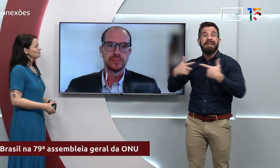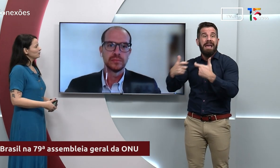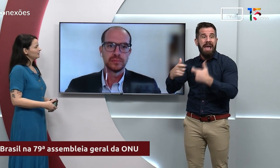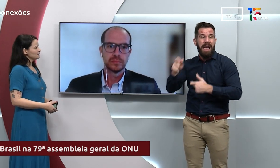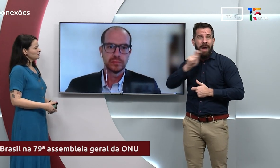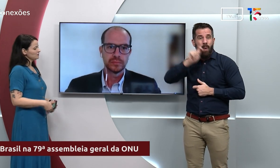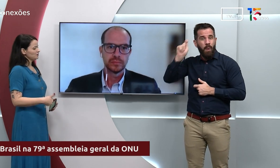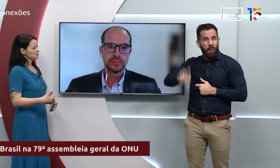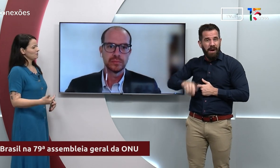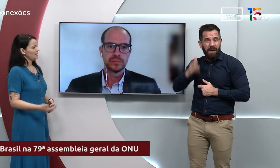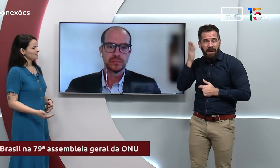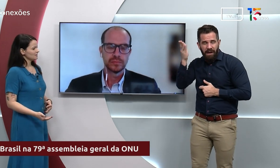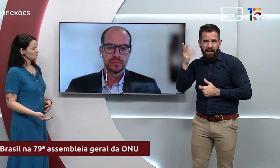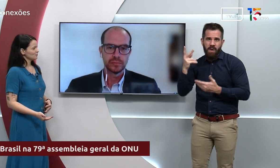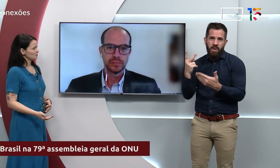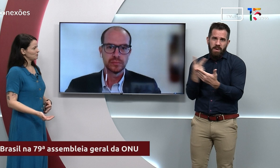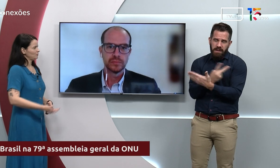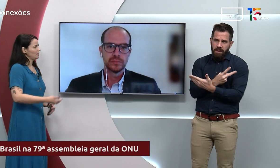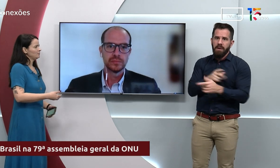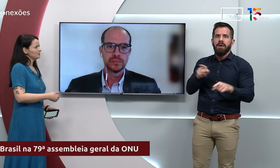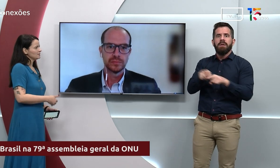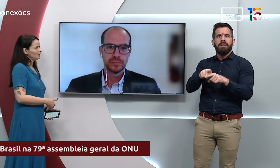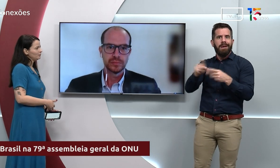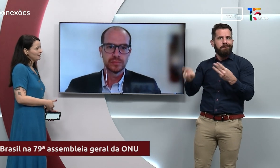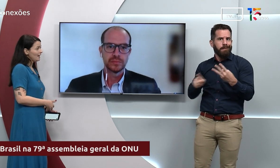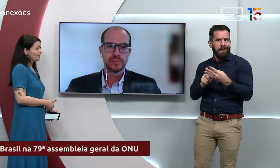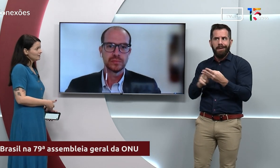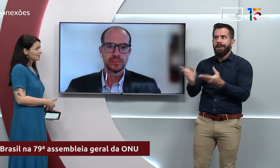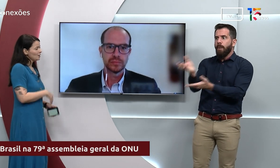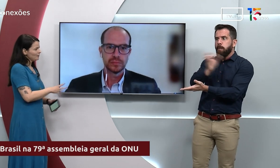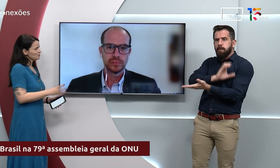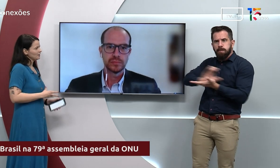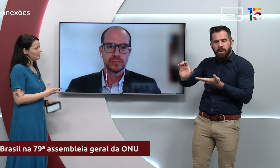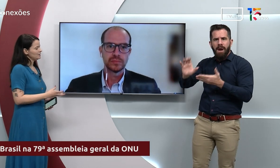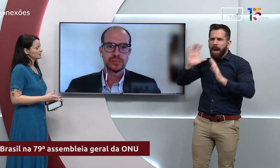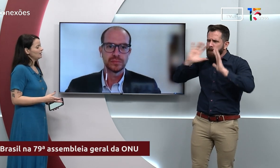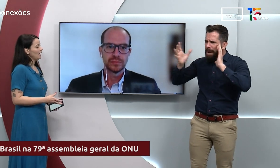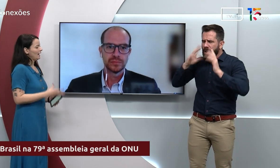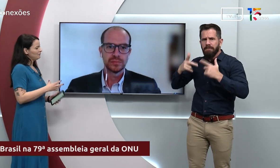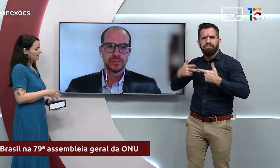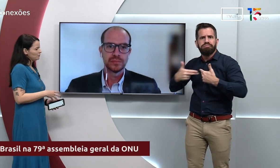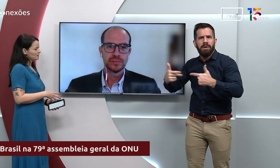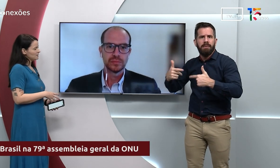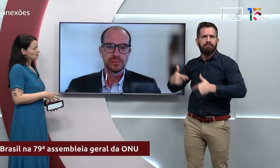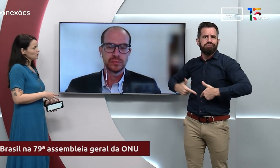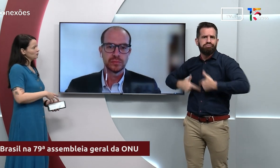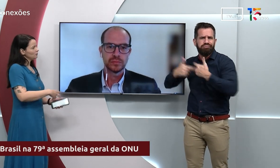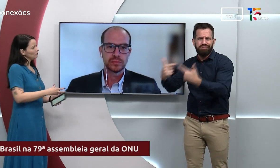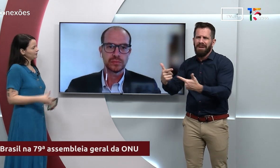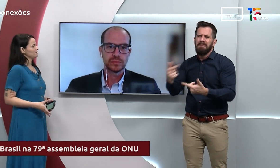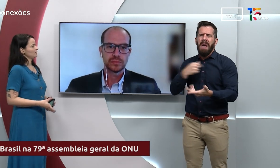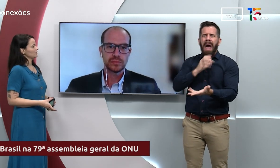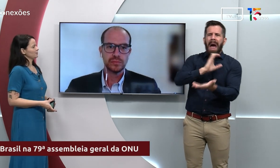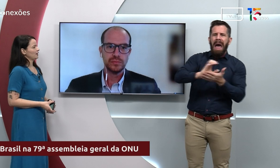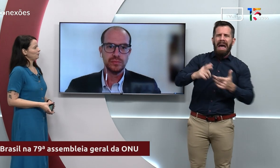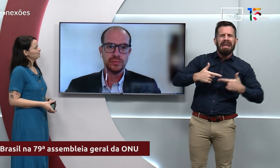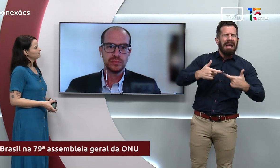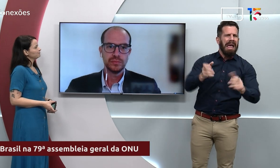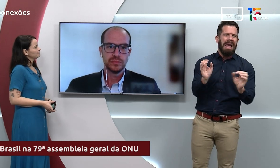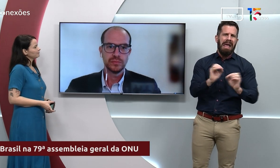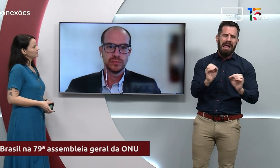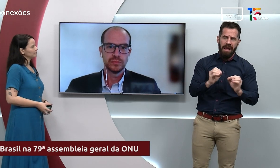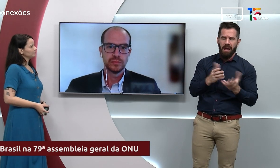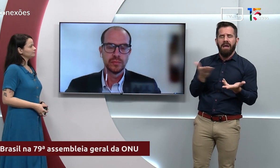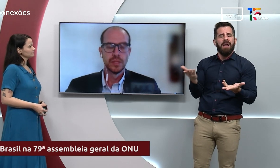Fala sobre a importância de investir mais em soluções de problemas e não em guerras. Como é o senhor analisa a fala do presidente Lula no contexto internacional?